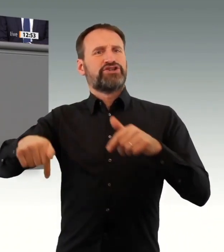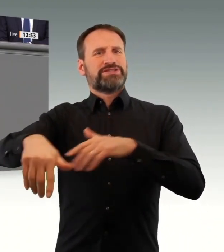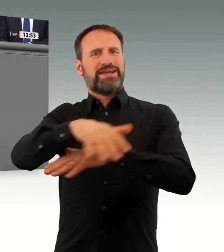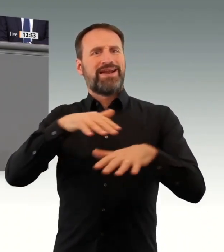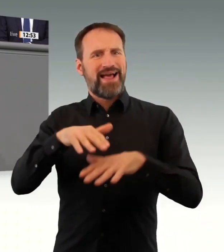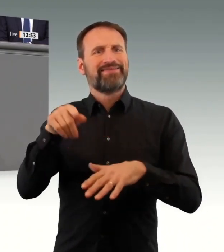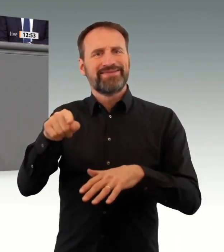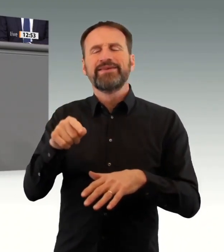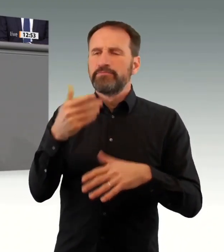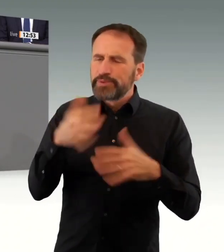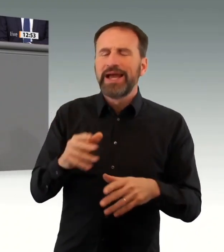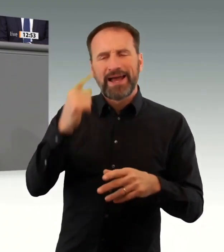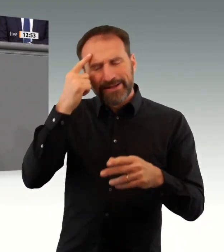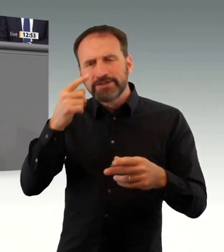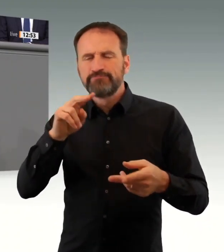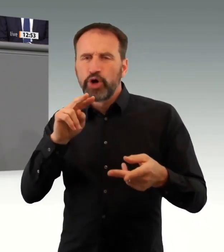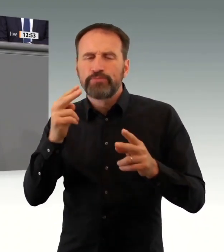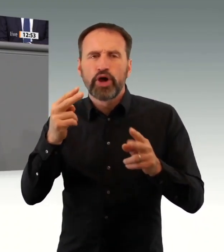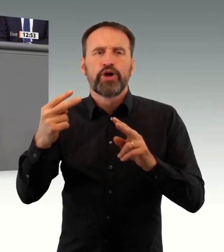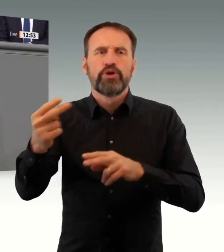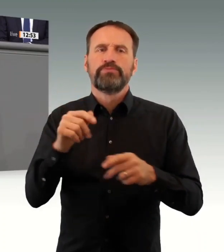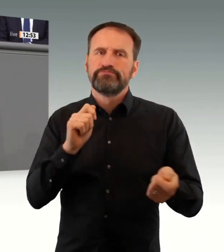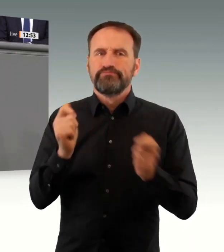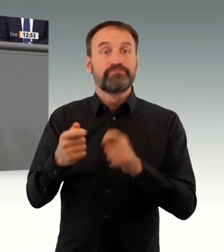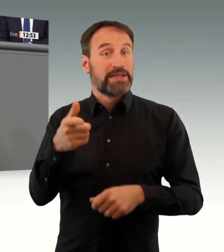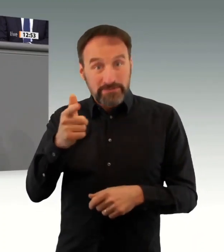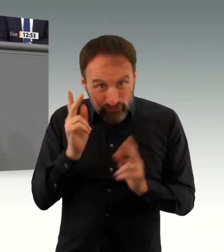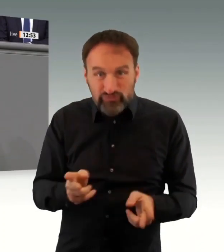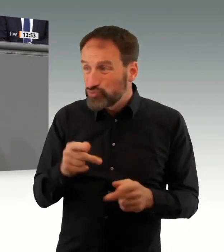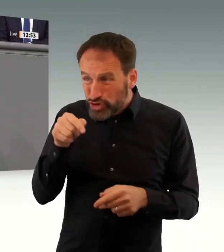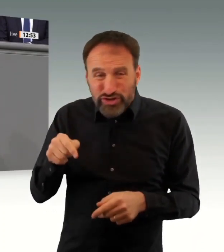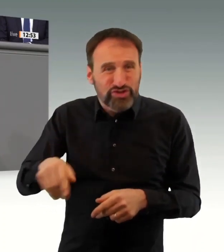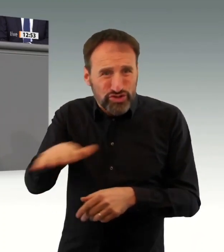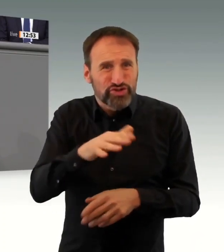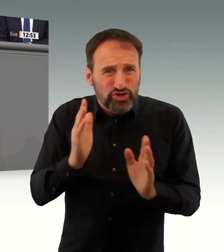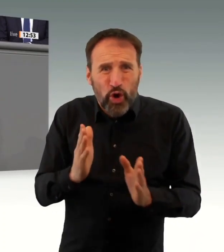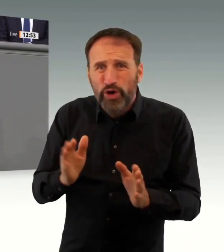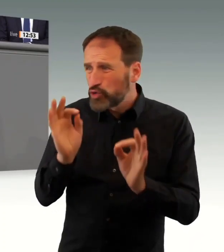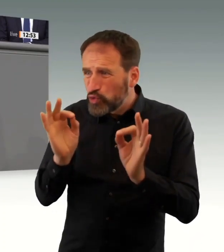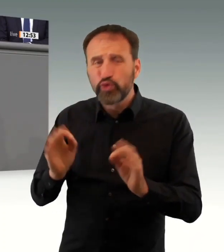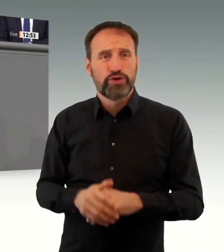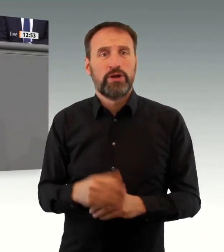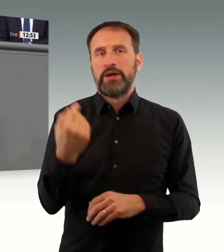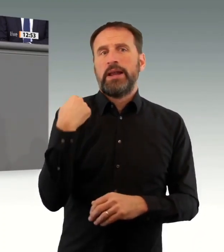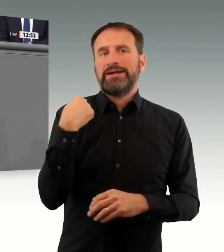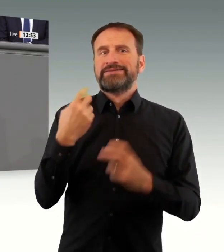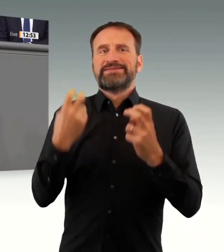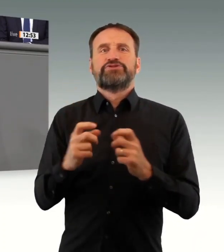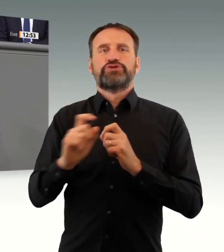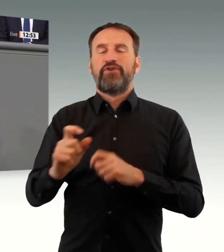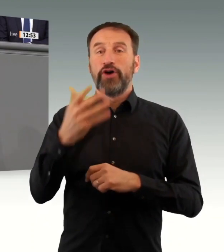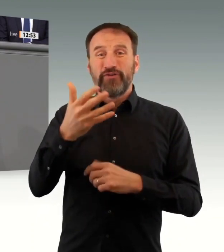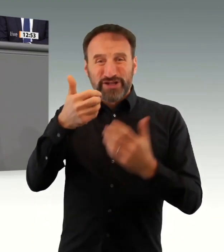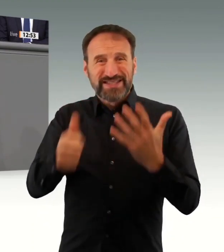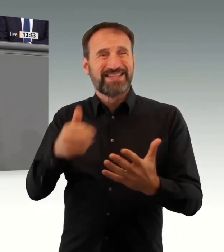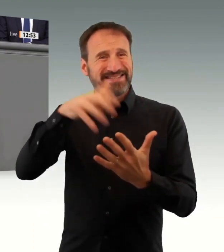vor dem 25. November gemacht haben, die lassen wir nicht bis zum 15. Dezember, sondern bis zum 15.